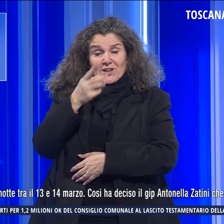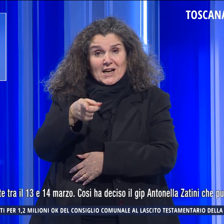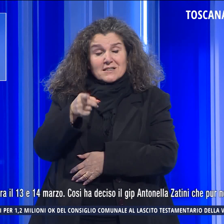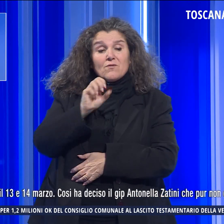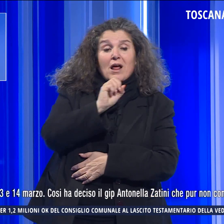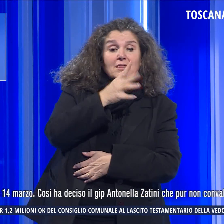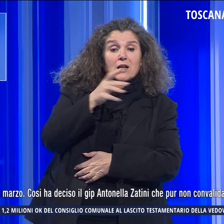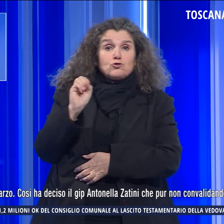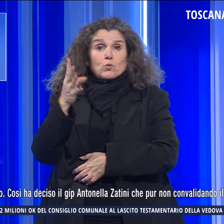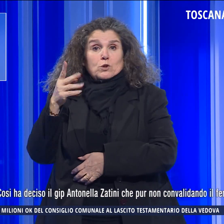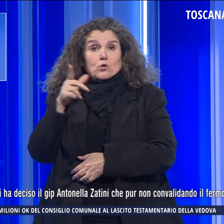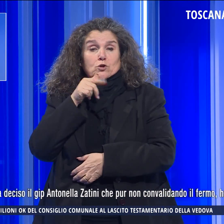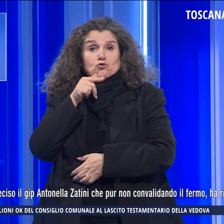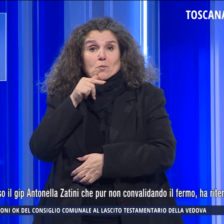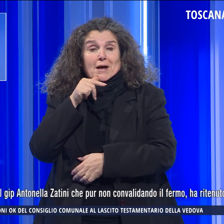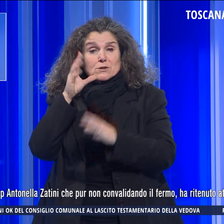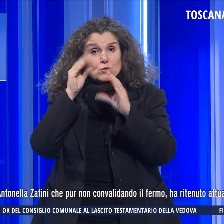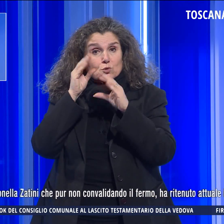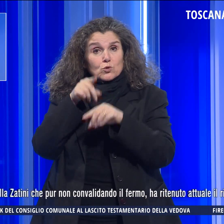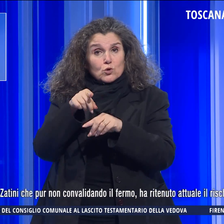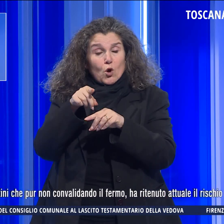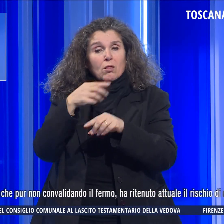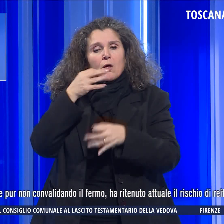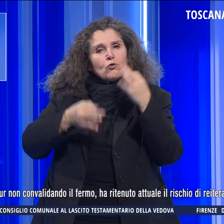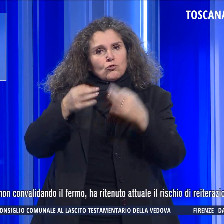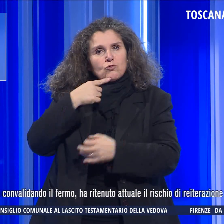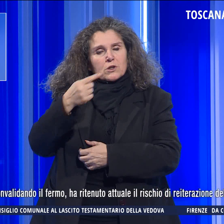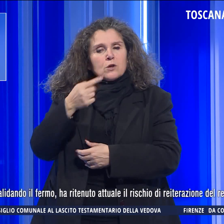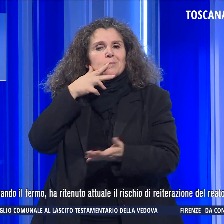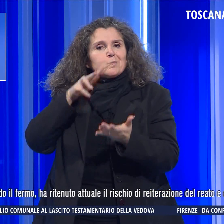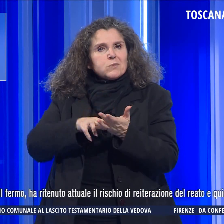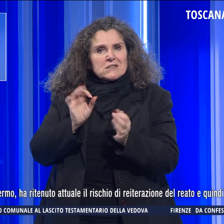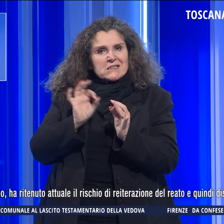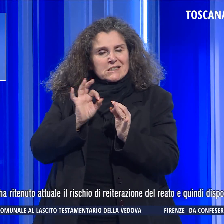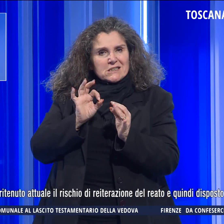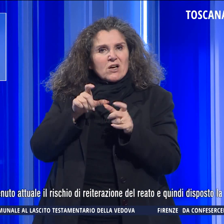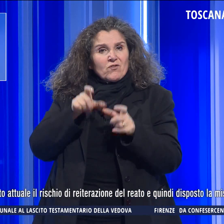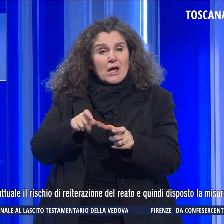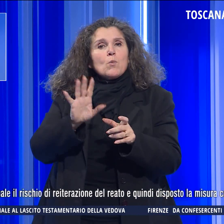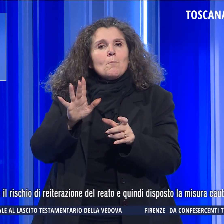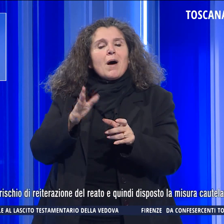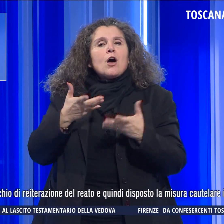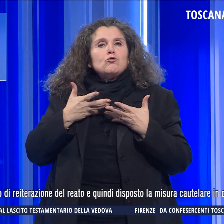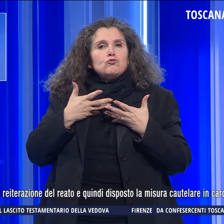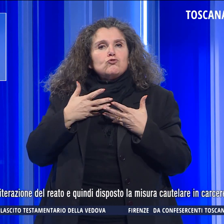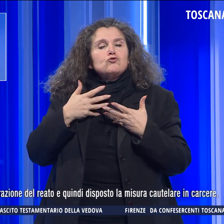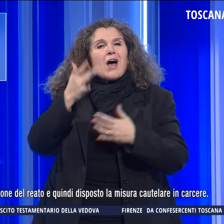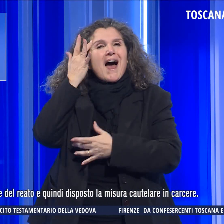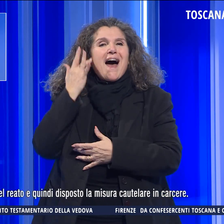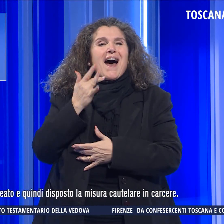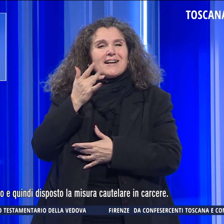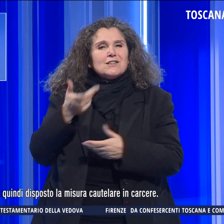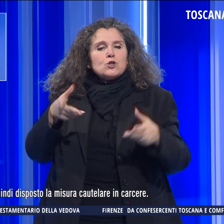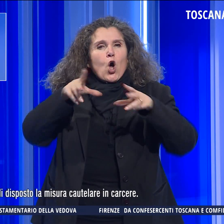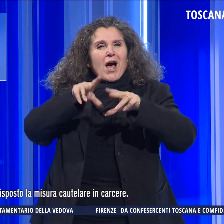marzo. Così ha deciso il giudice che pur non convalidando il fermo ha ritenuto attuale il rischio di reiterazione del